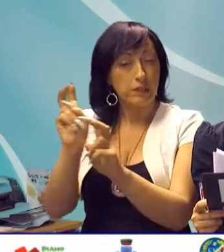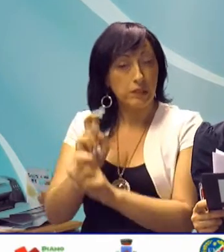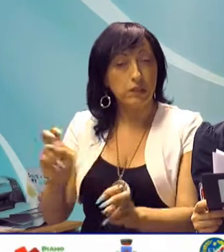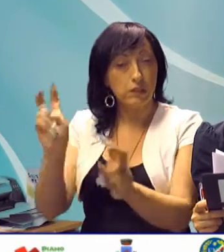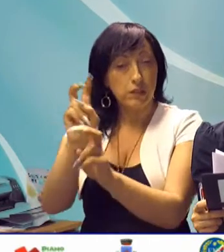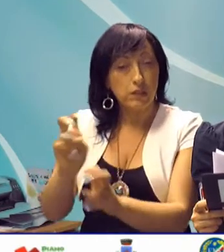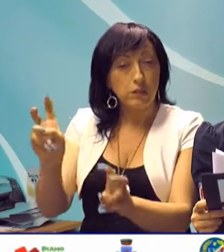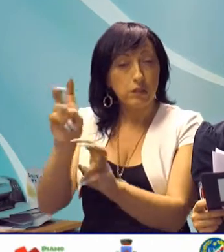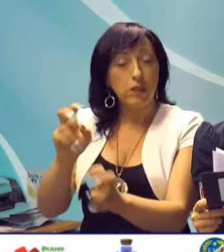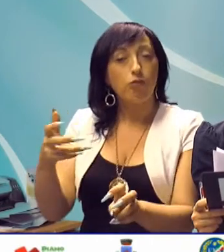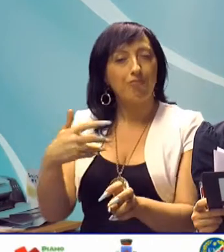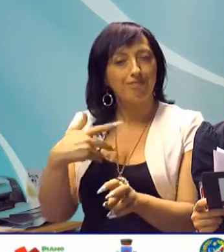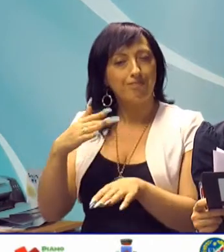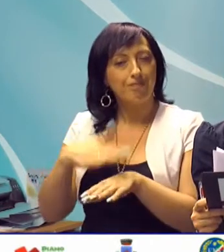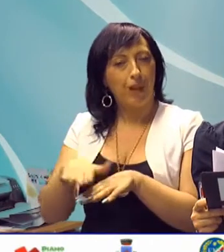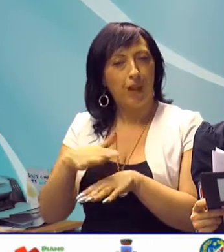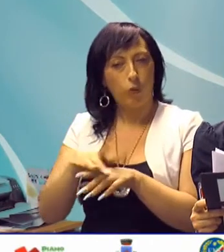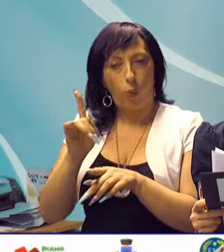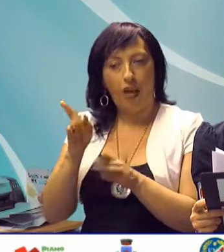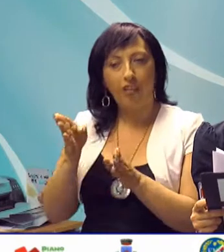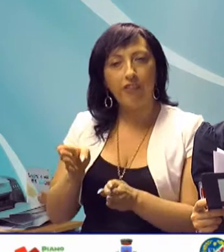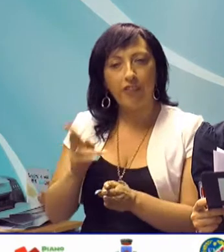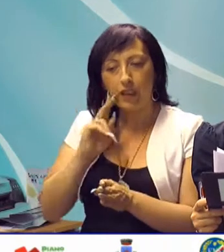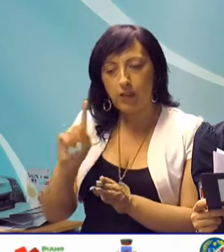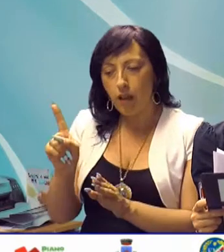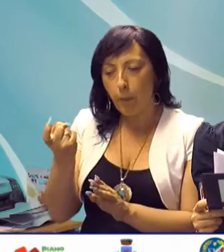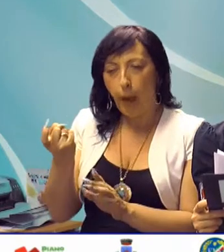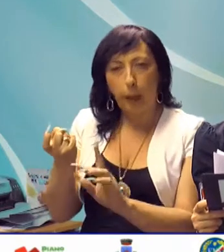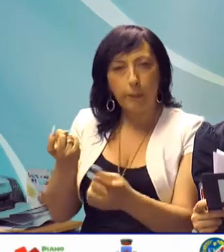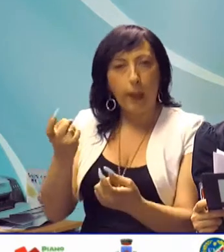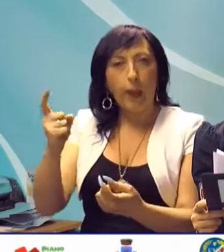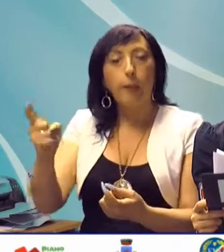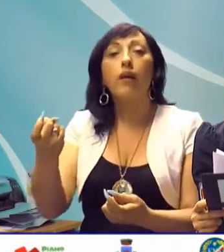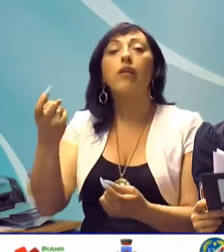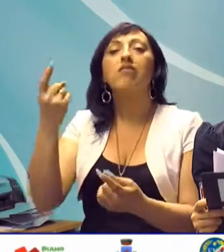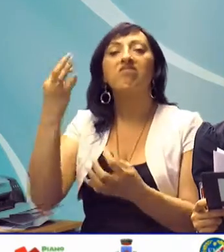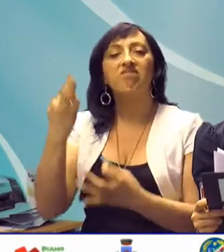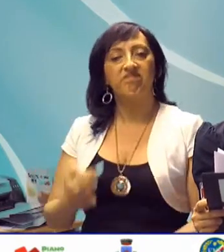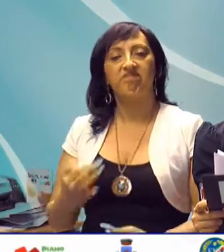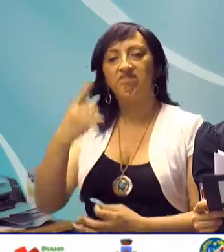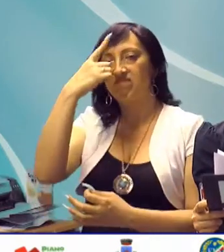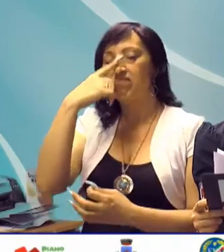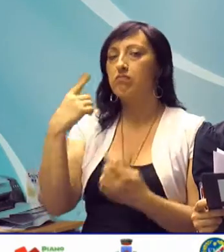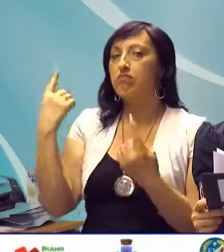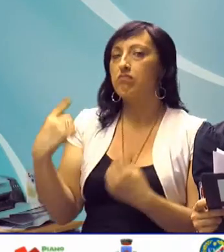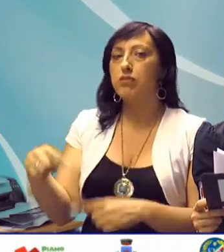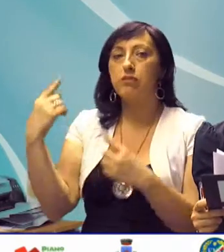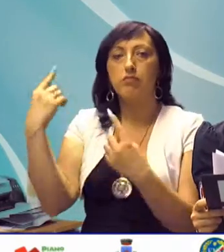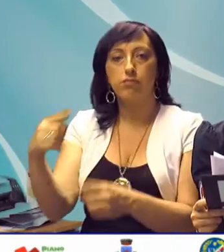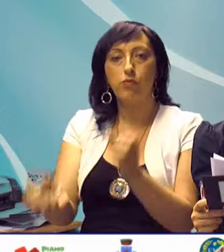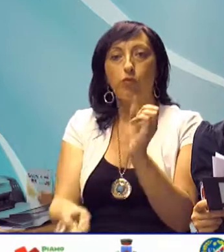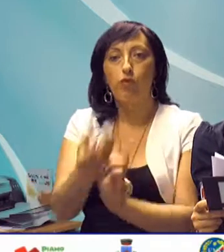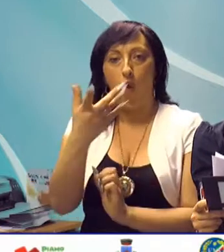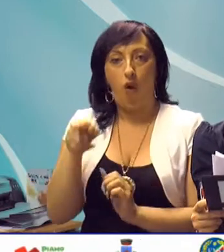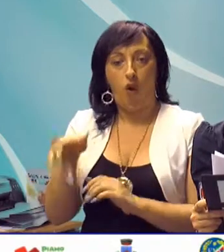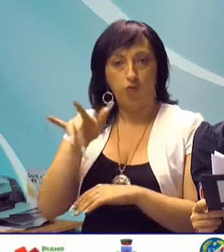avvalendosi del metodo delle evidenze fisiche e forestali, sono riusciti ad individuare i responsabili dei rughi,